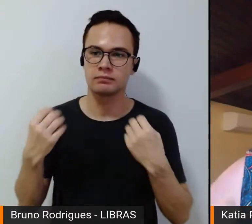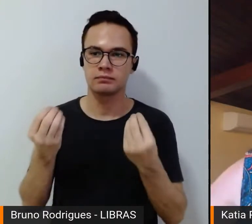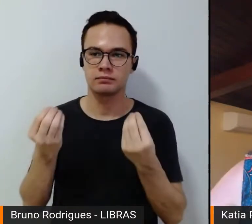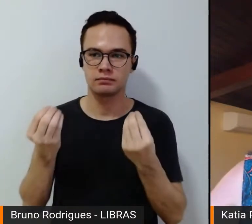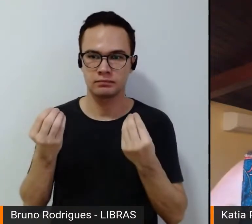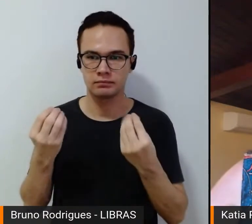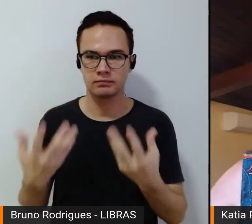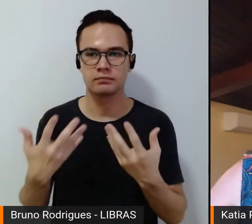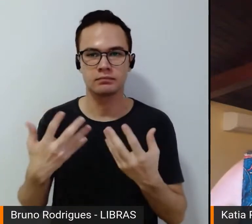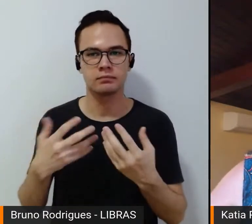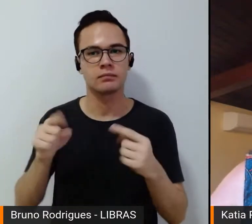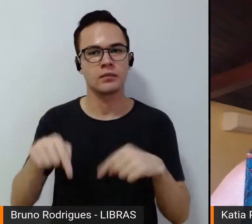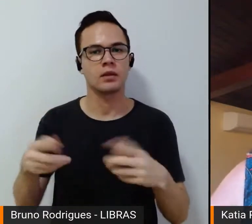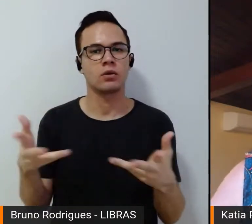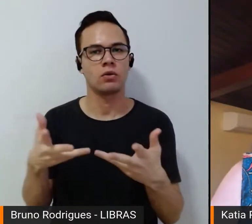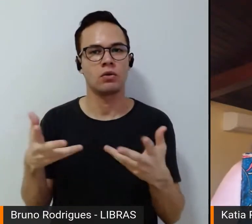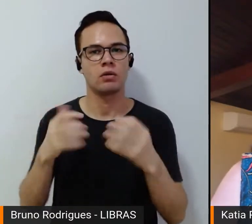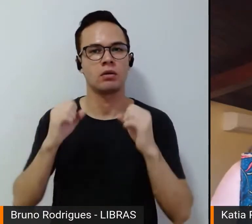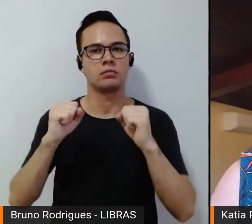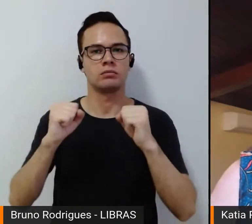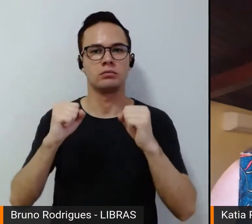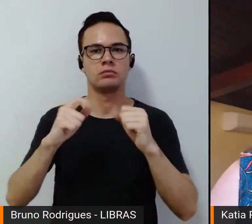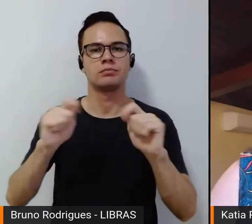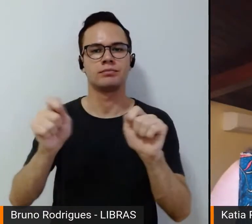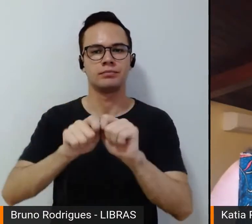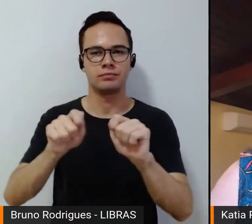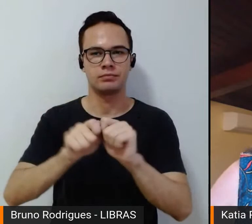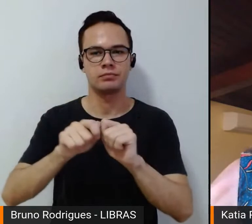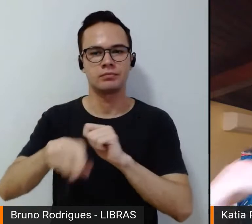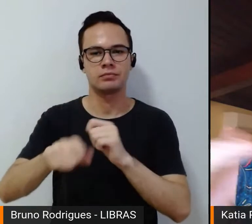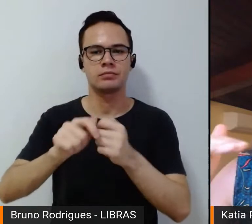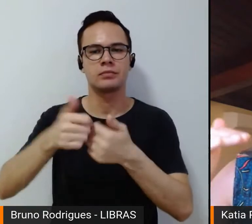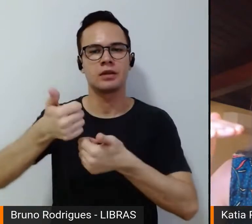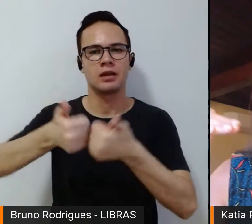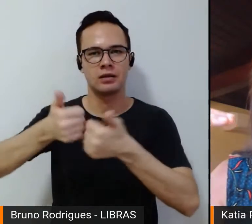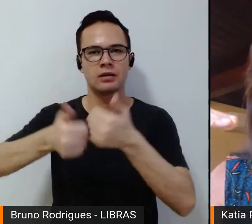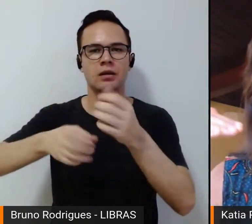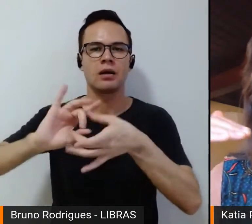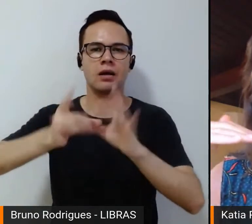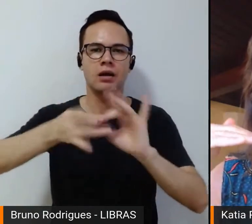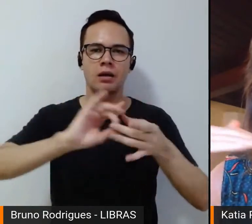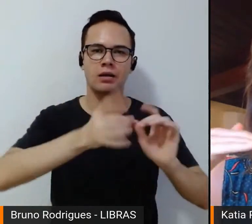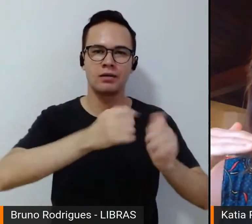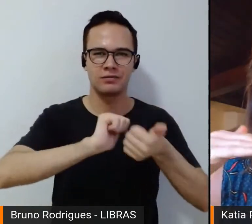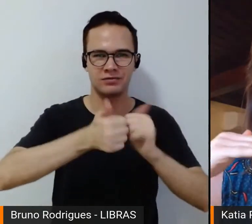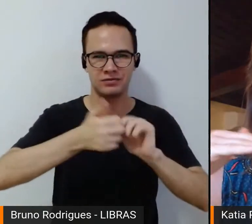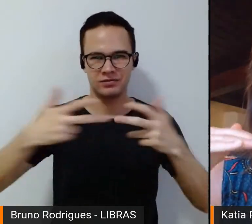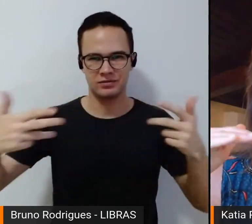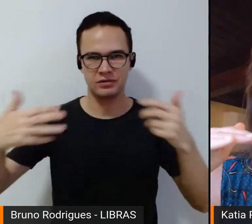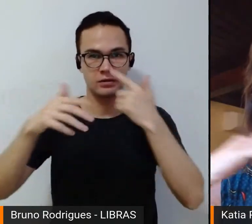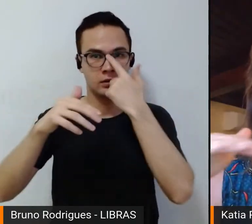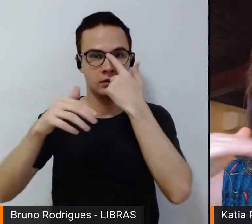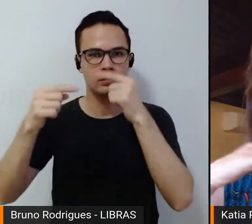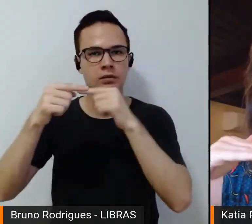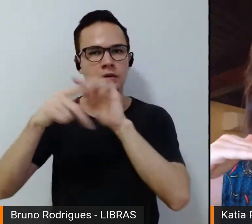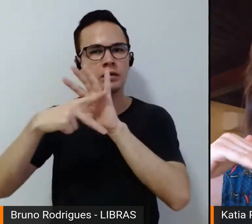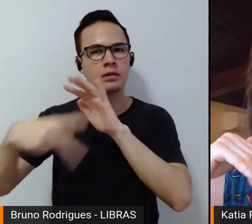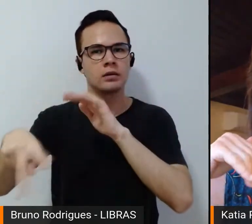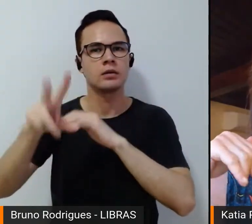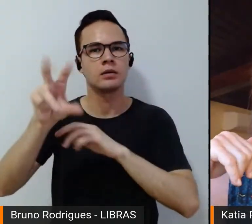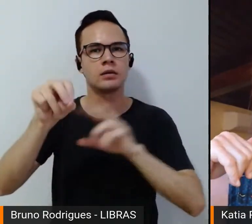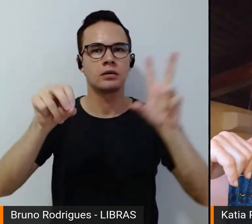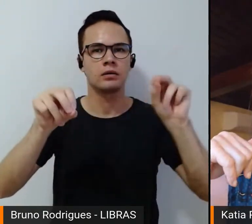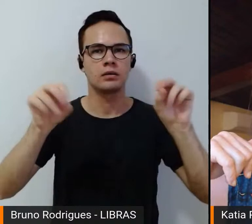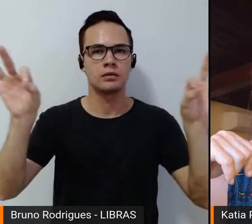mulheres hoje pudessem participar dos Jogos Olímpicos quase com uma delegação de 50%